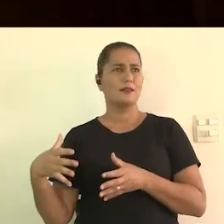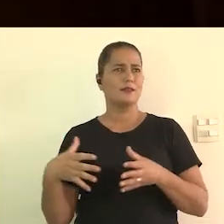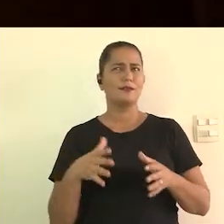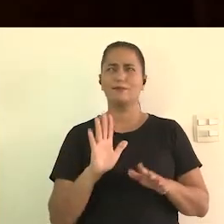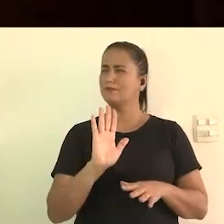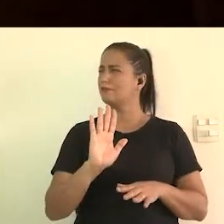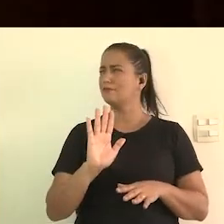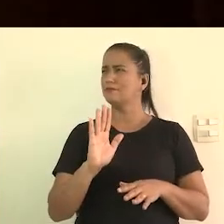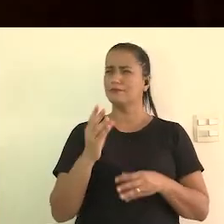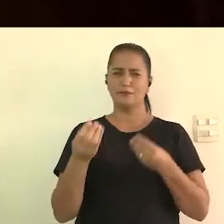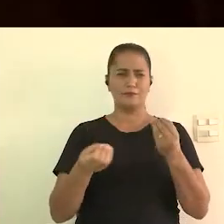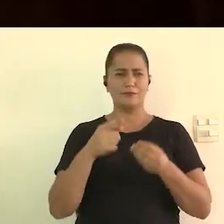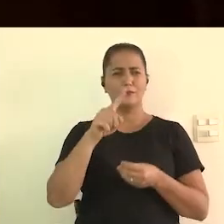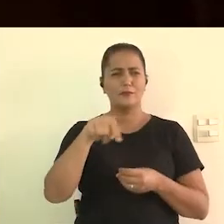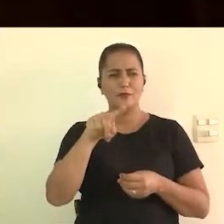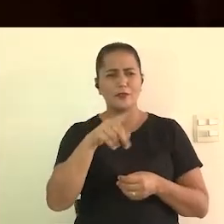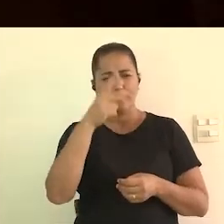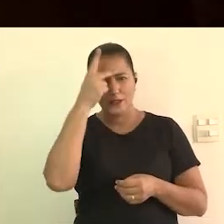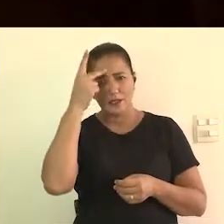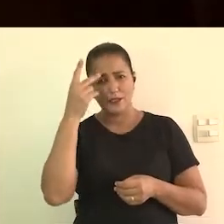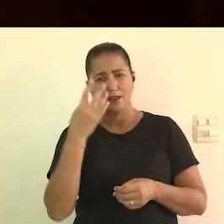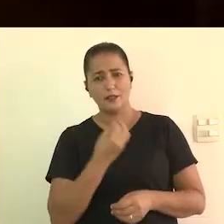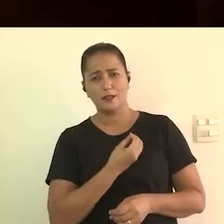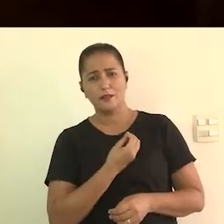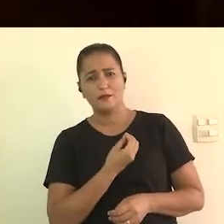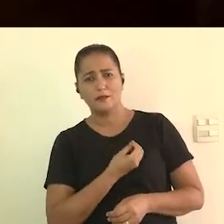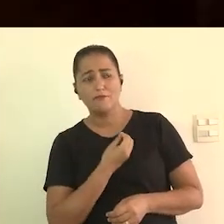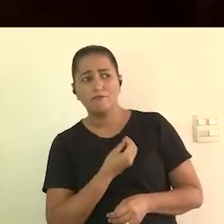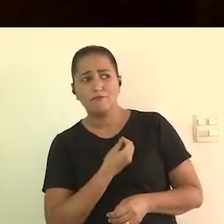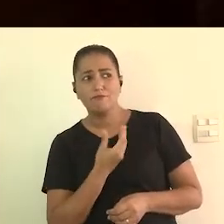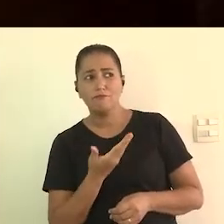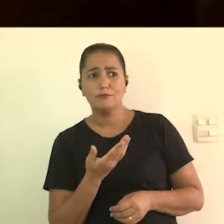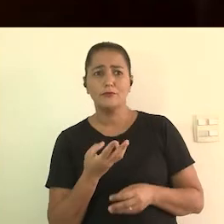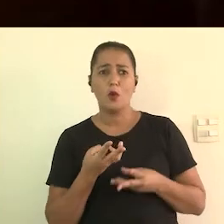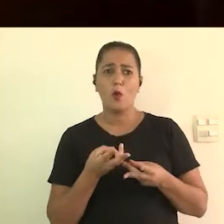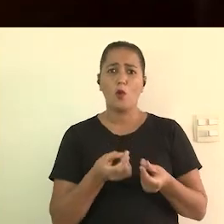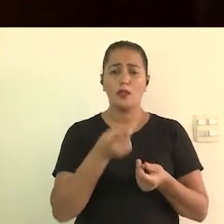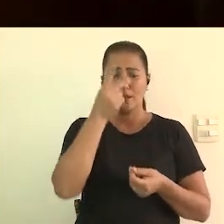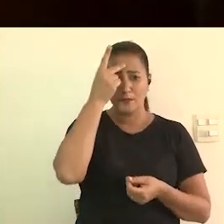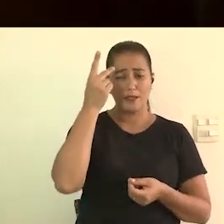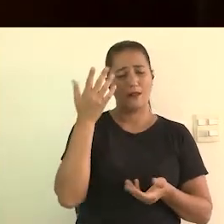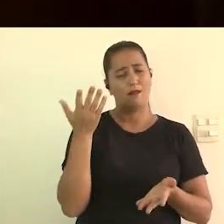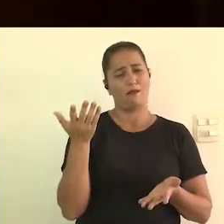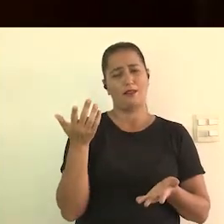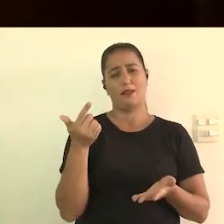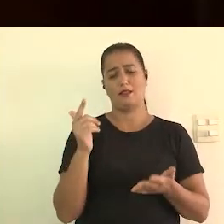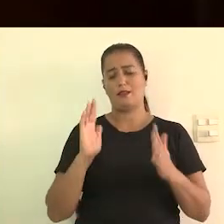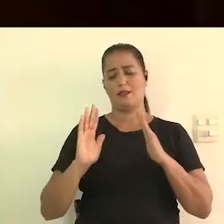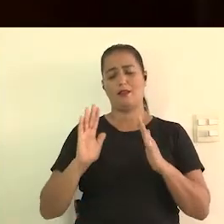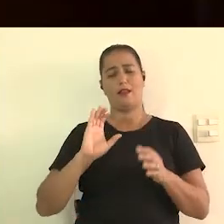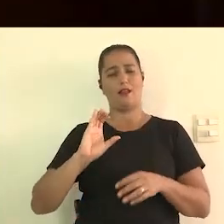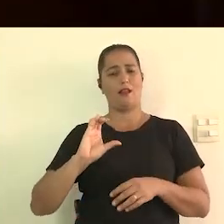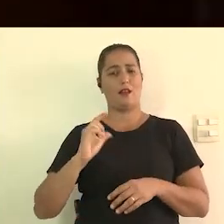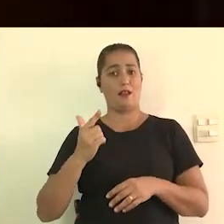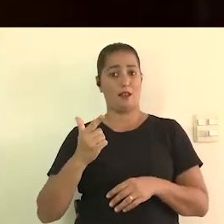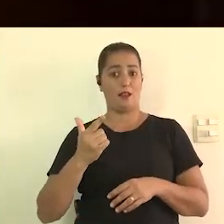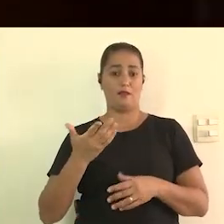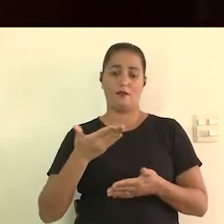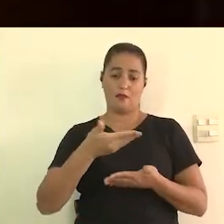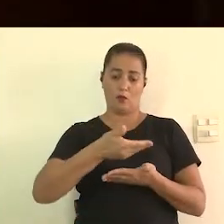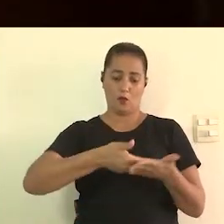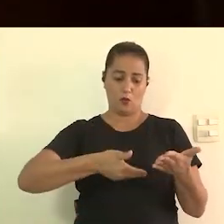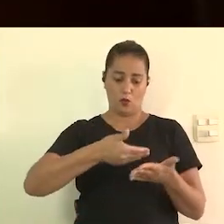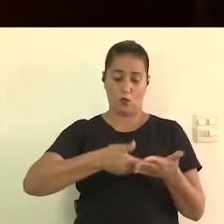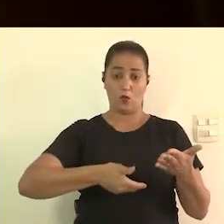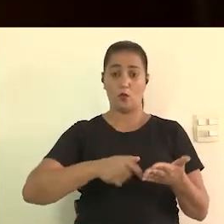aí eu digo para ele e vocês vão ter quantas pessoas aqui como é que a gente pode prever claro se a gente for contratado